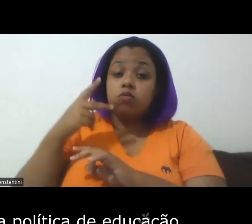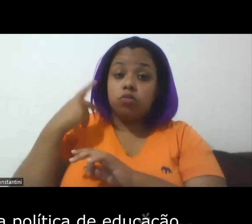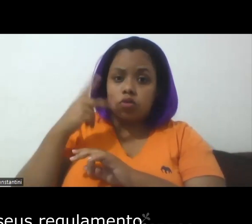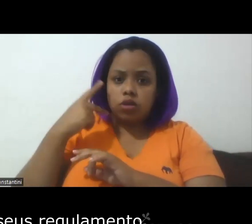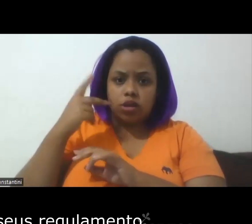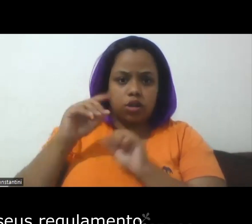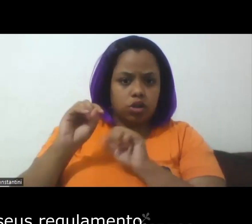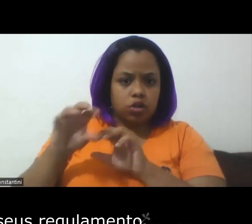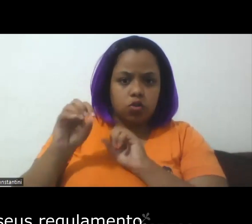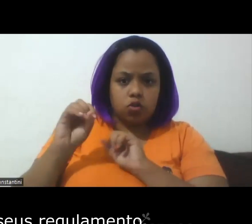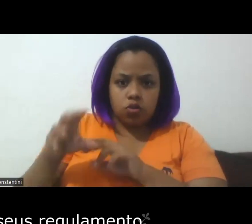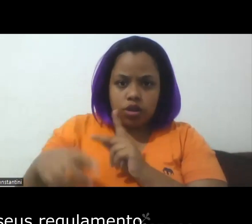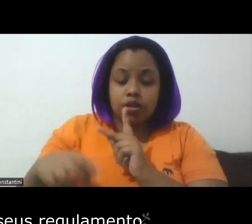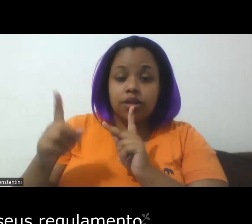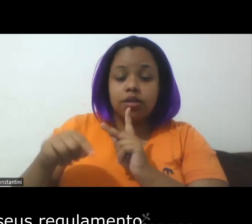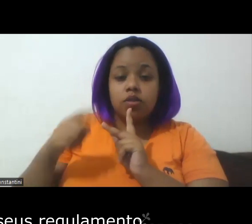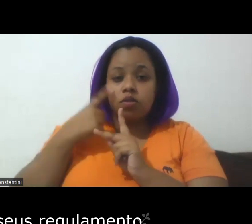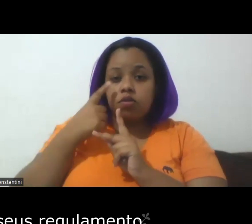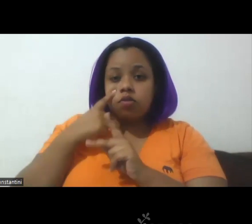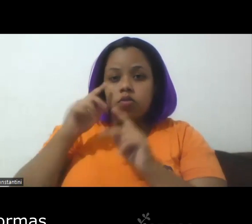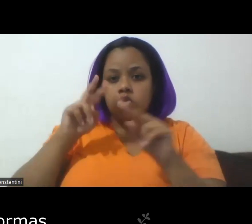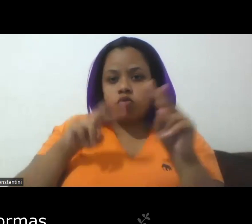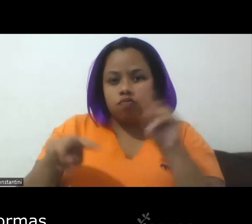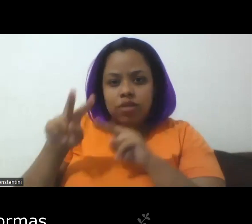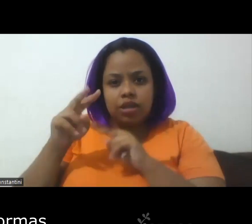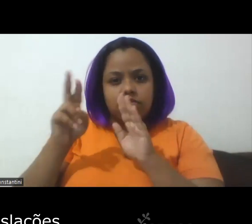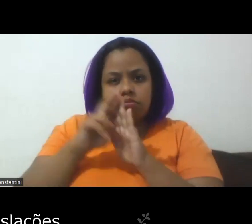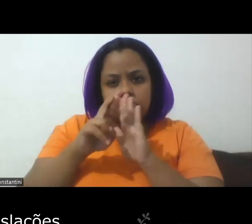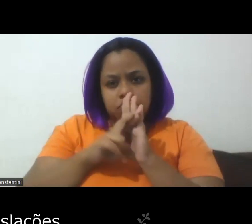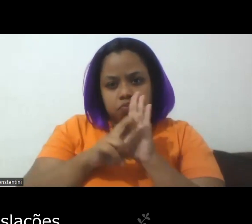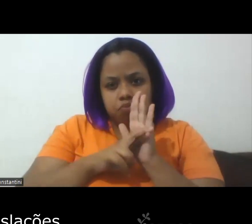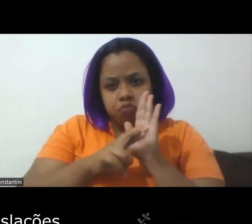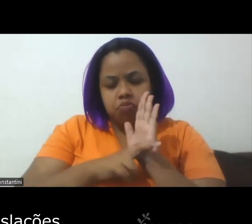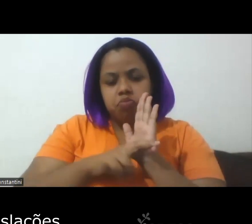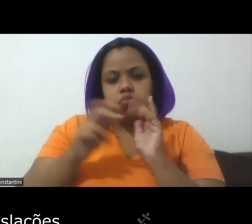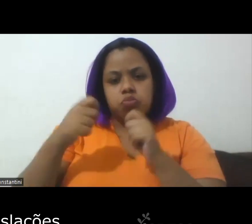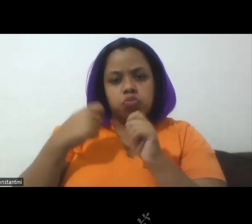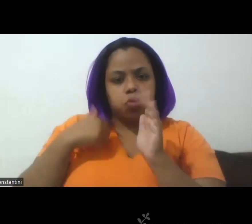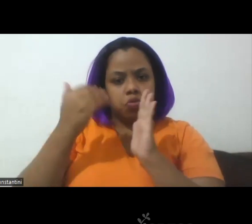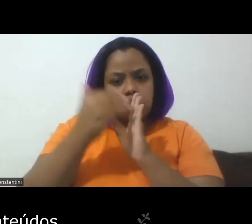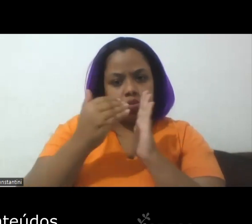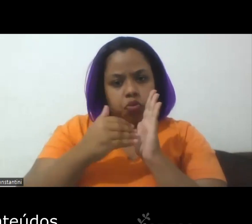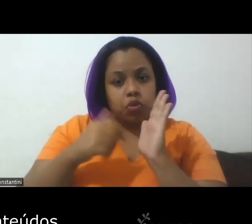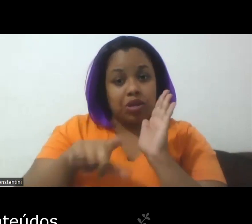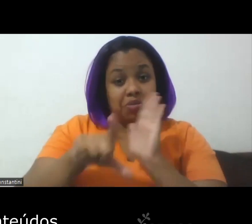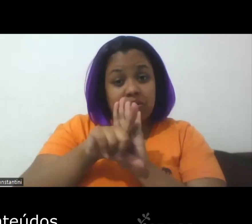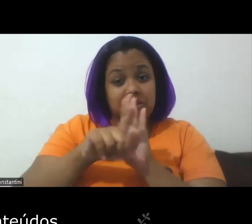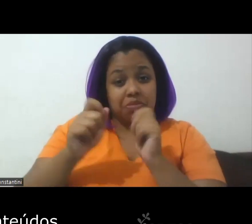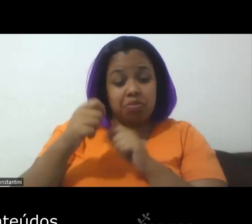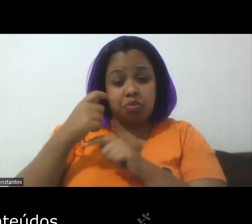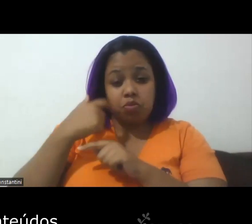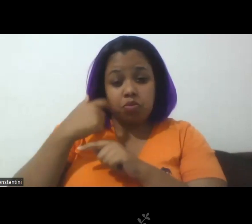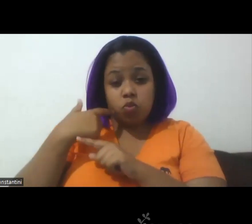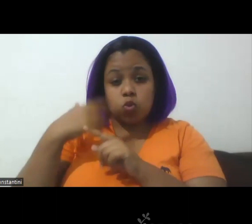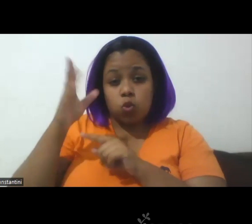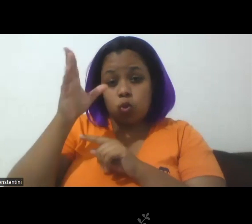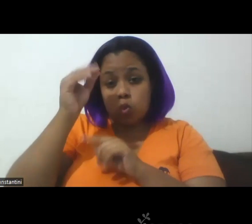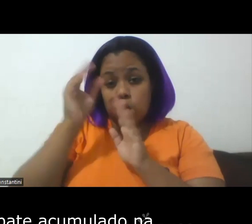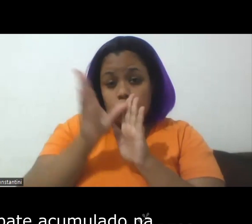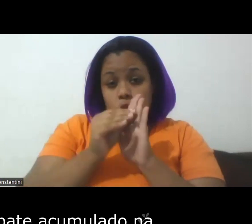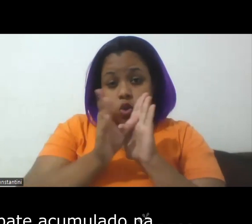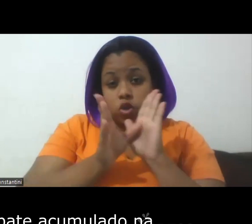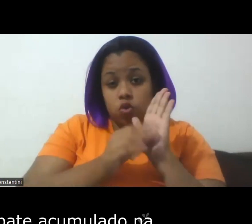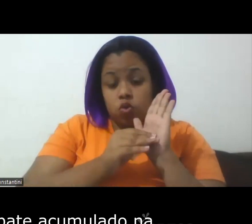né do ponto de vista dos seus regulamentos das suas normas das suas legislações dos seus conteúdos né